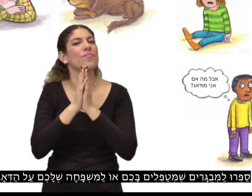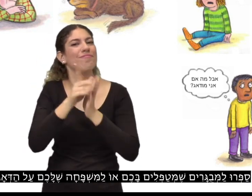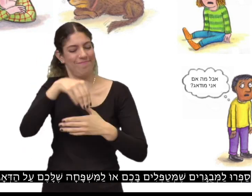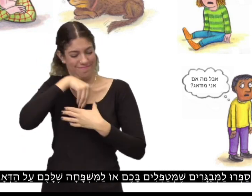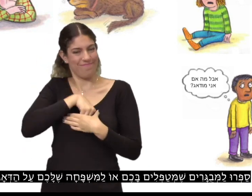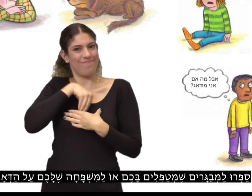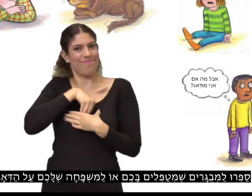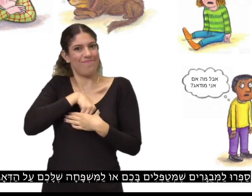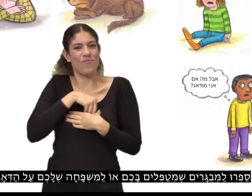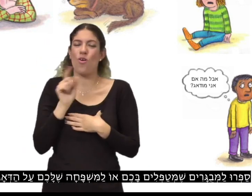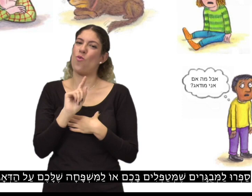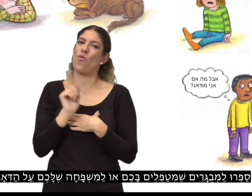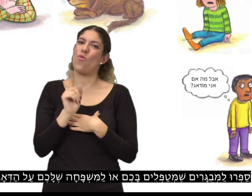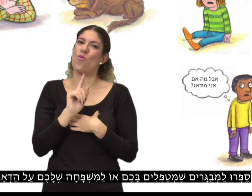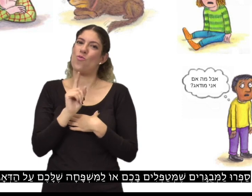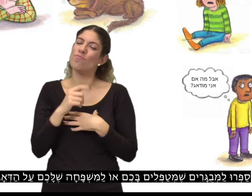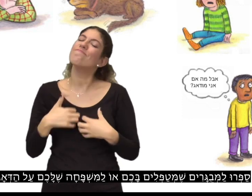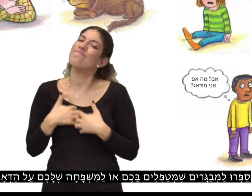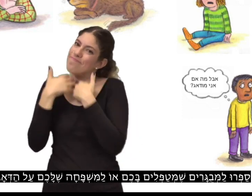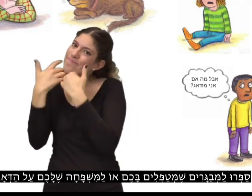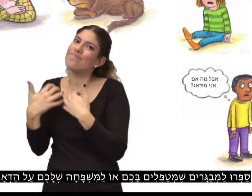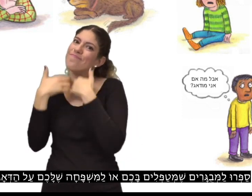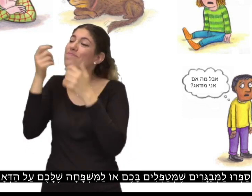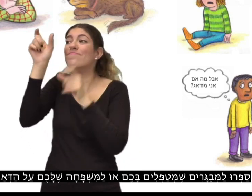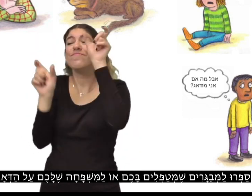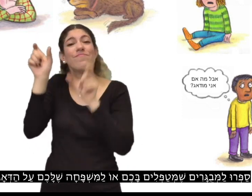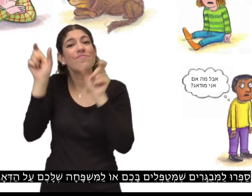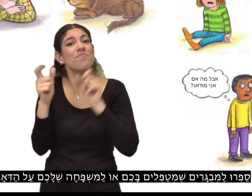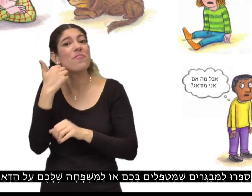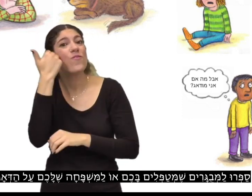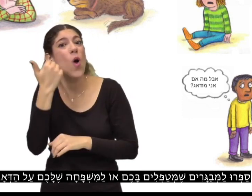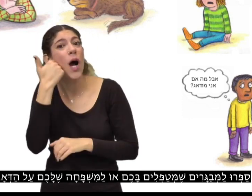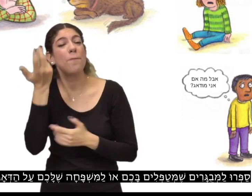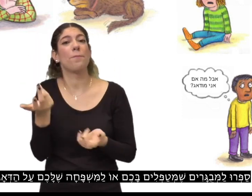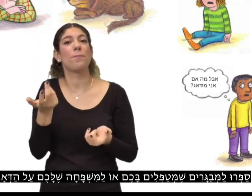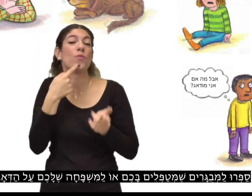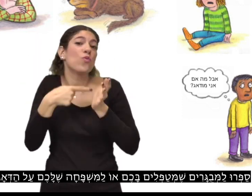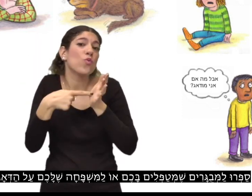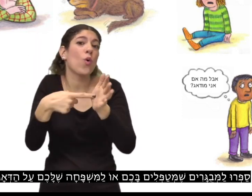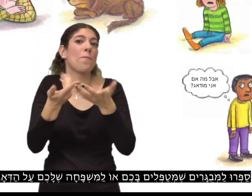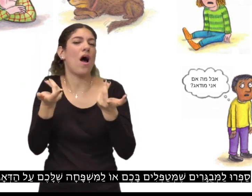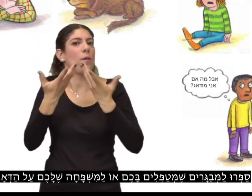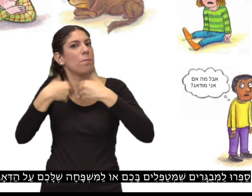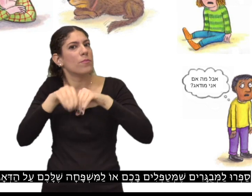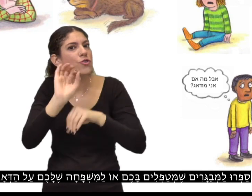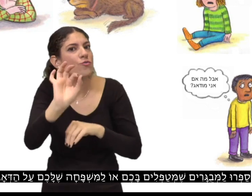ספרו למבוגרים שמטפלים בכם, או למשפחה שלכם על